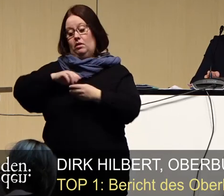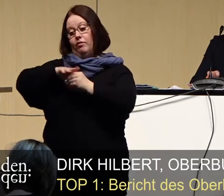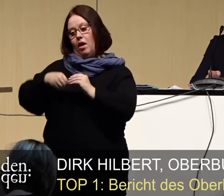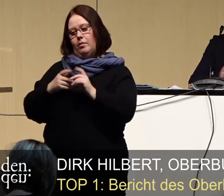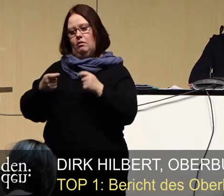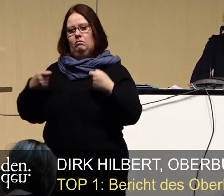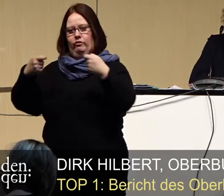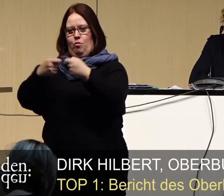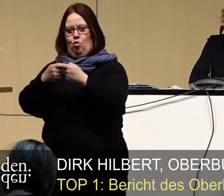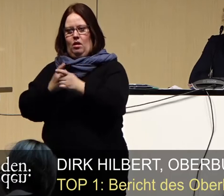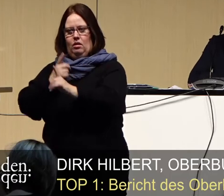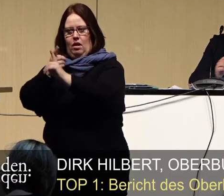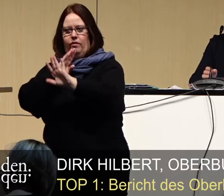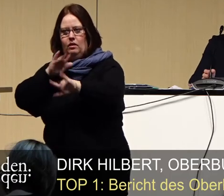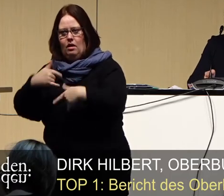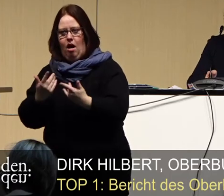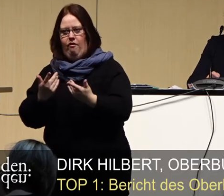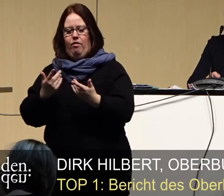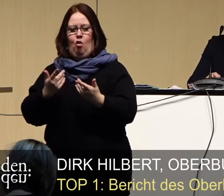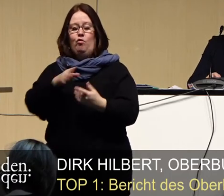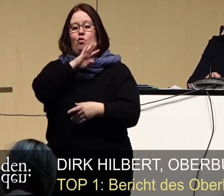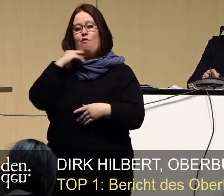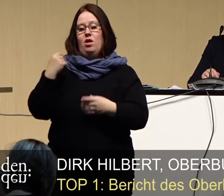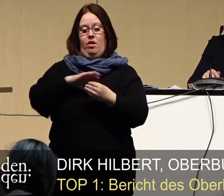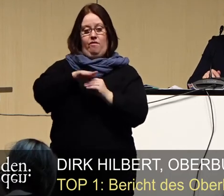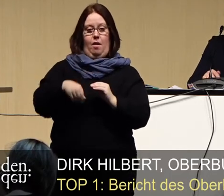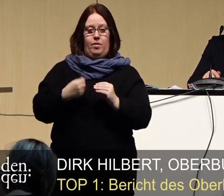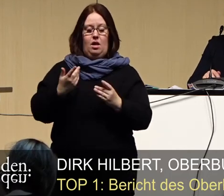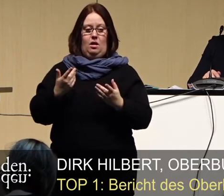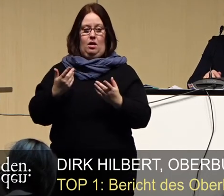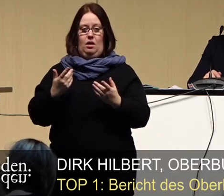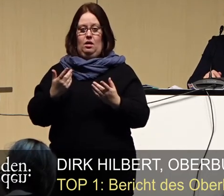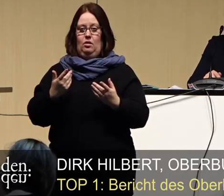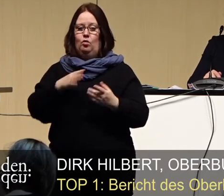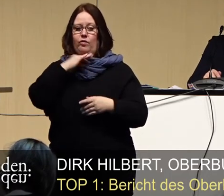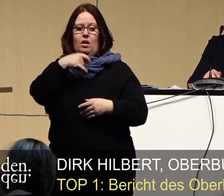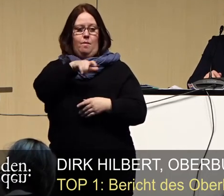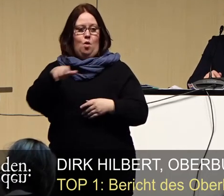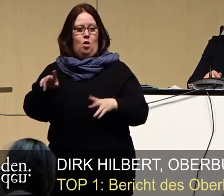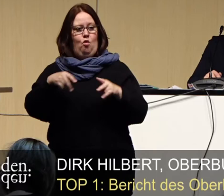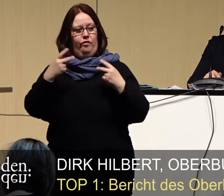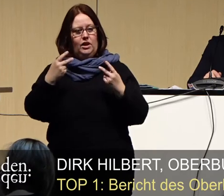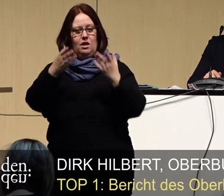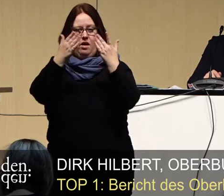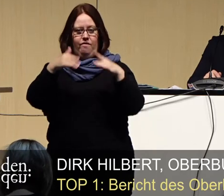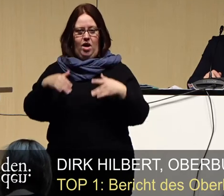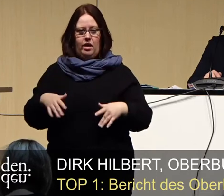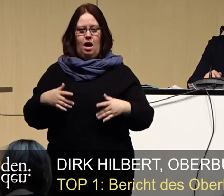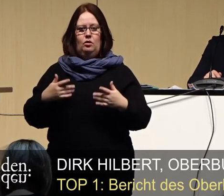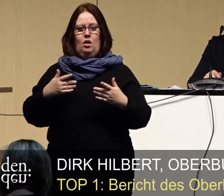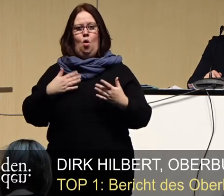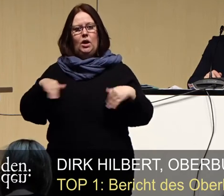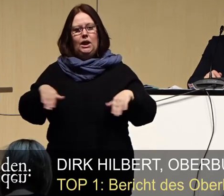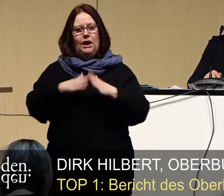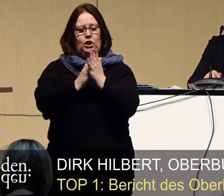Familienverbund trifft, das gilt für viele Familien und Bürger, dass sie natürlich Weihnachten auch gerne